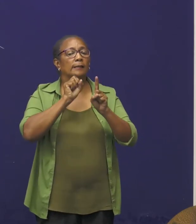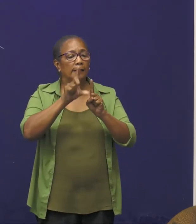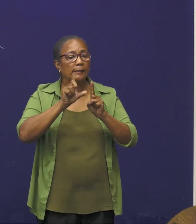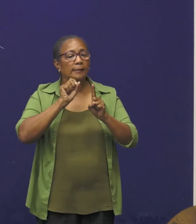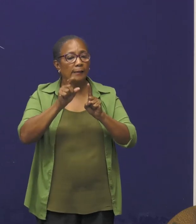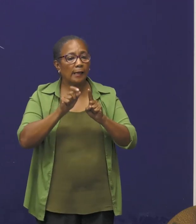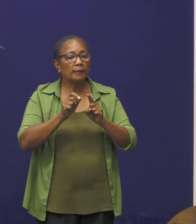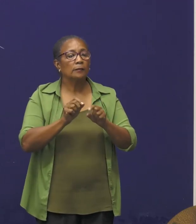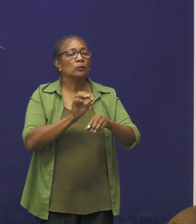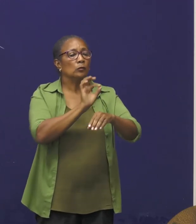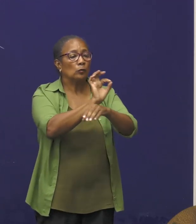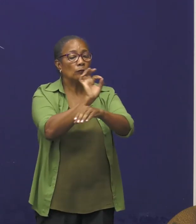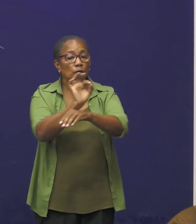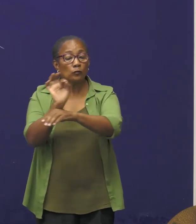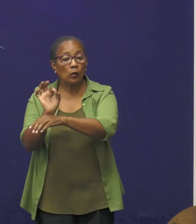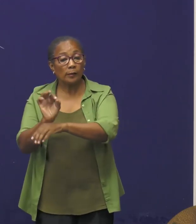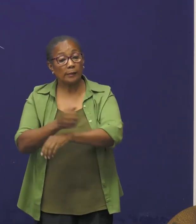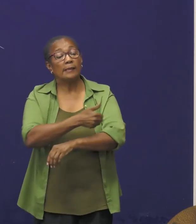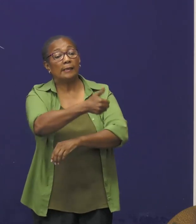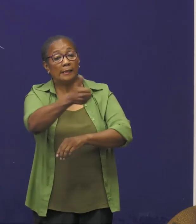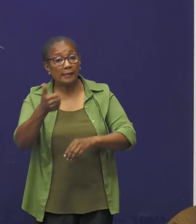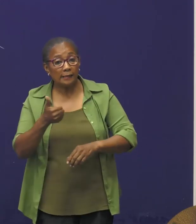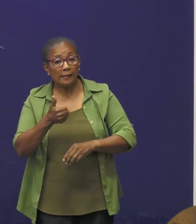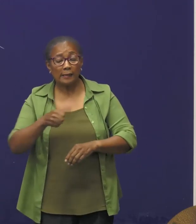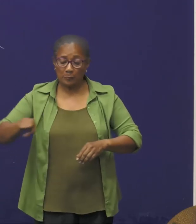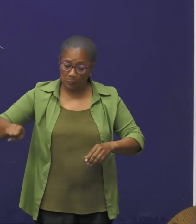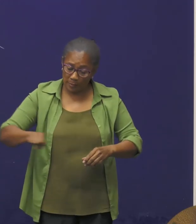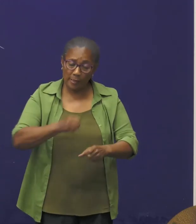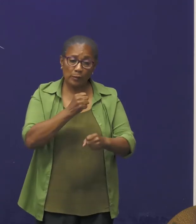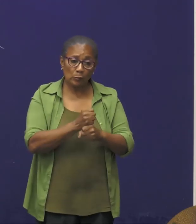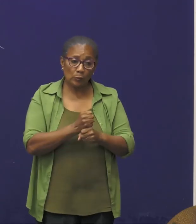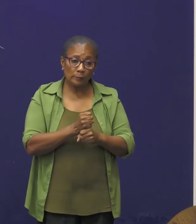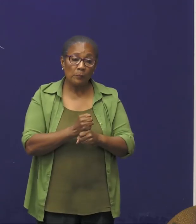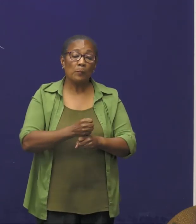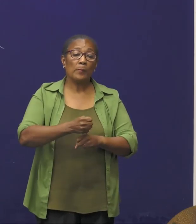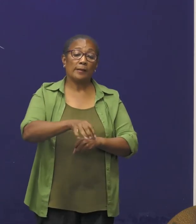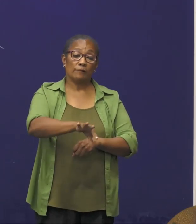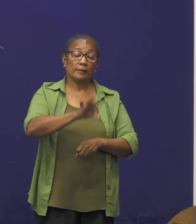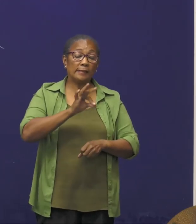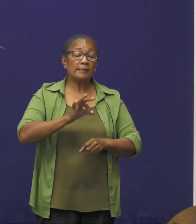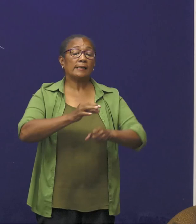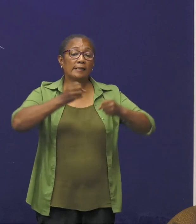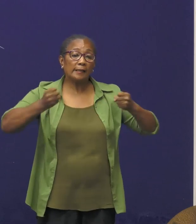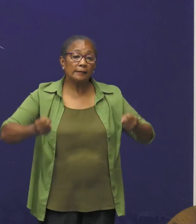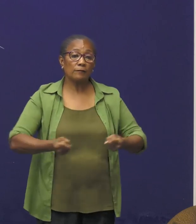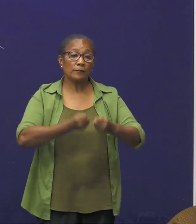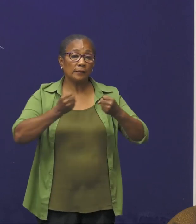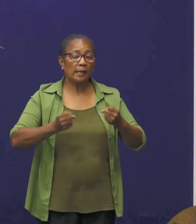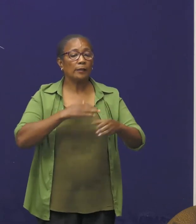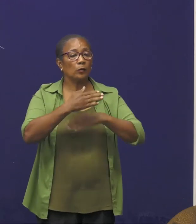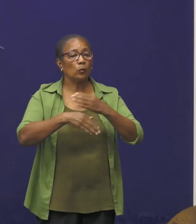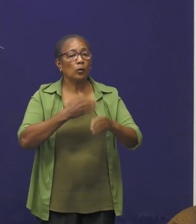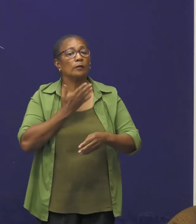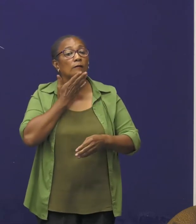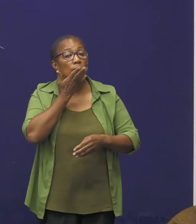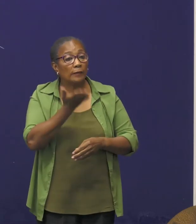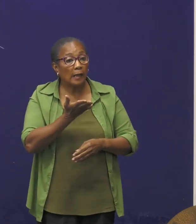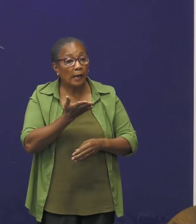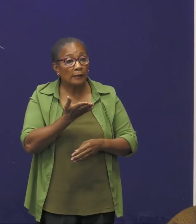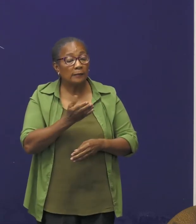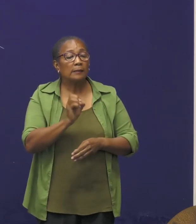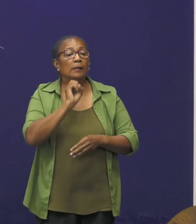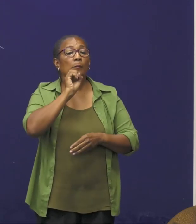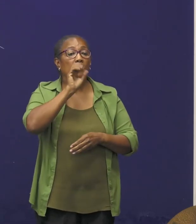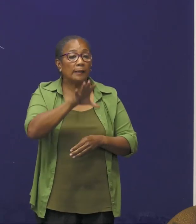te verzorgen. Ieder die betrokken is bij de verkiezingsactiviteiten wordt gevraagd de berichten